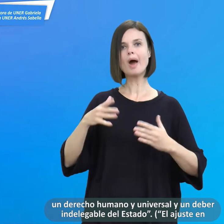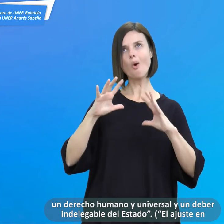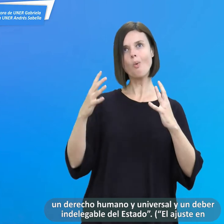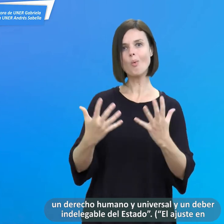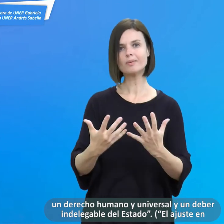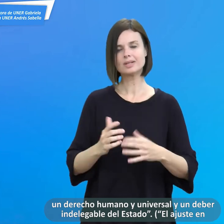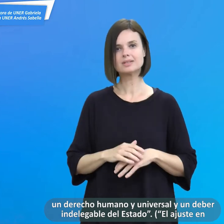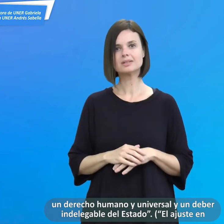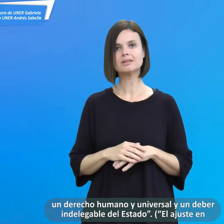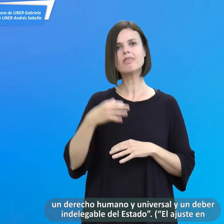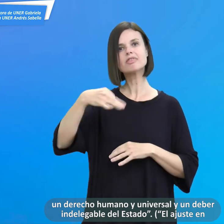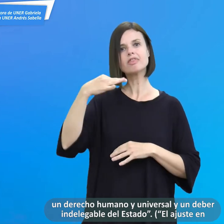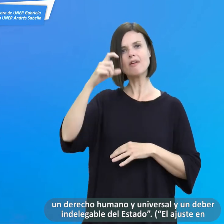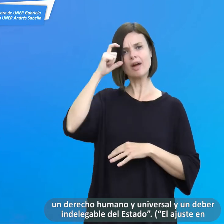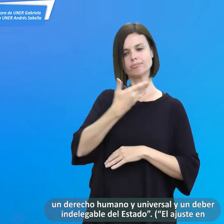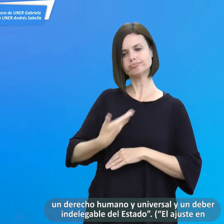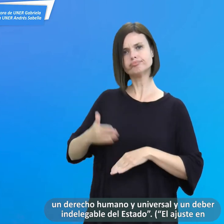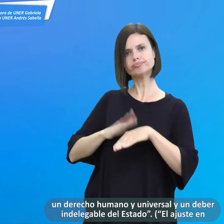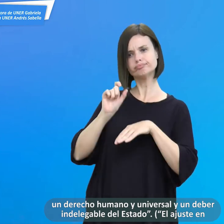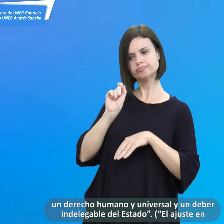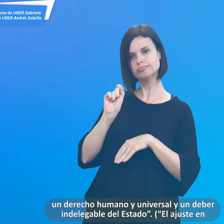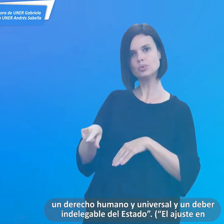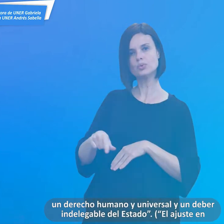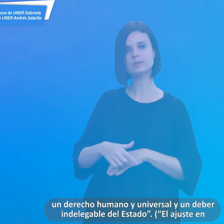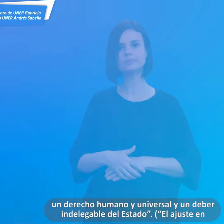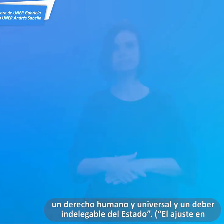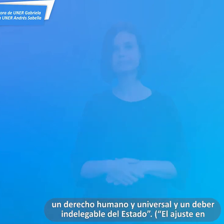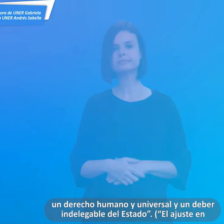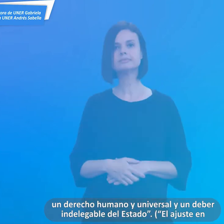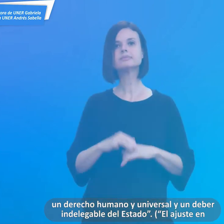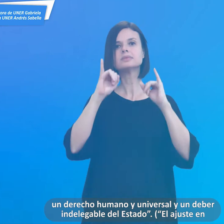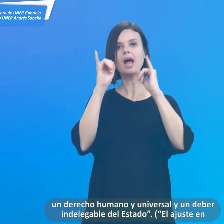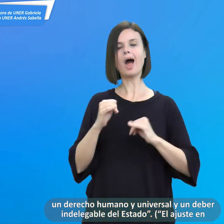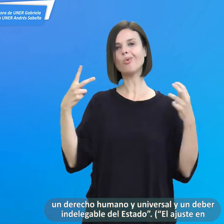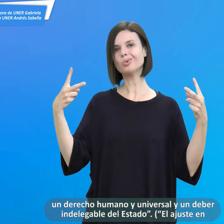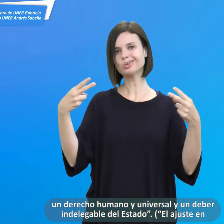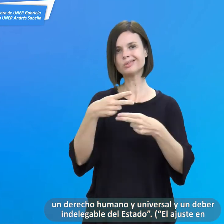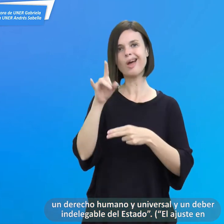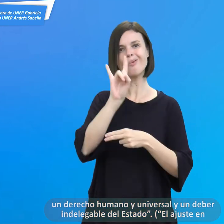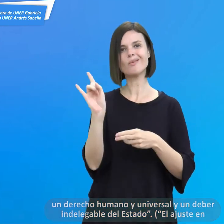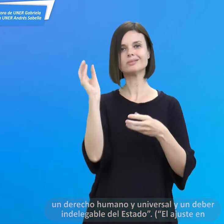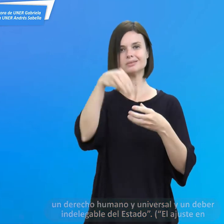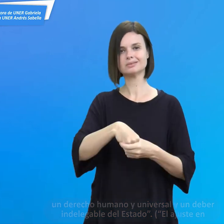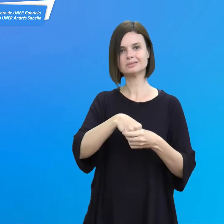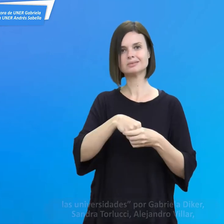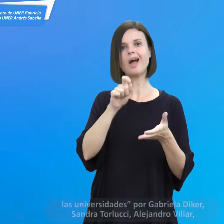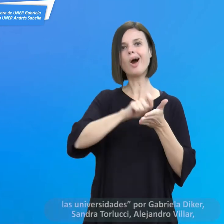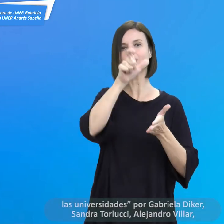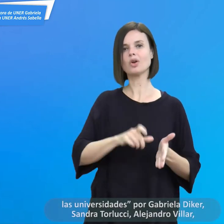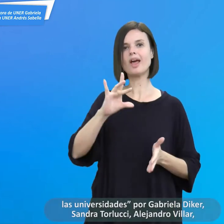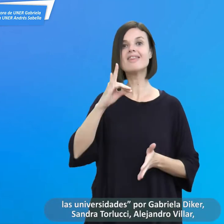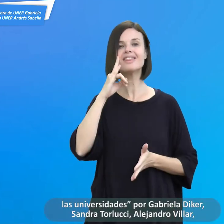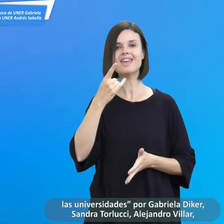un derecho humano y universal, y un deber indelegable del Estado. El ajuste en las universidades.